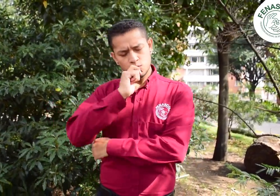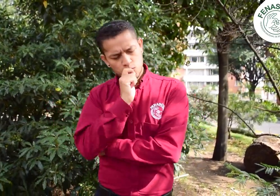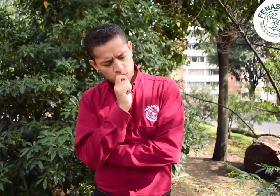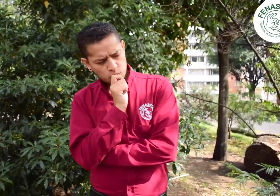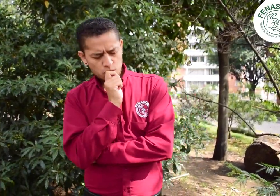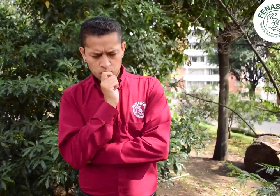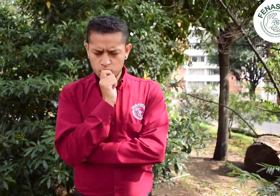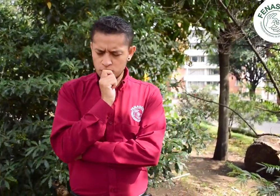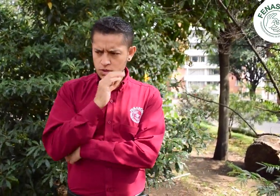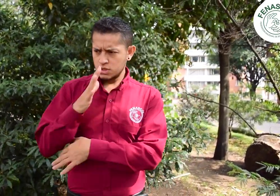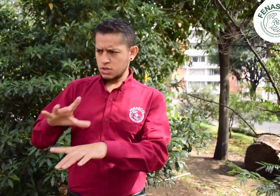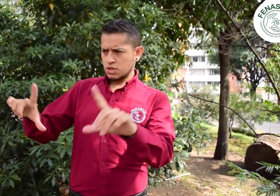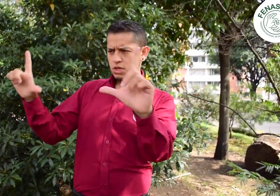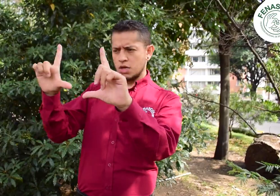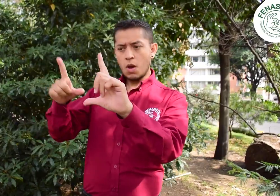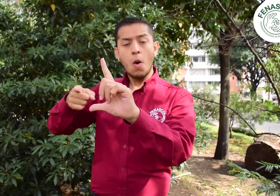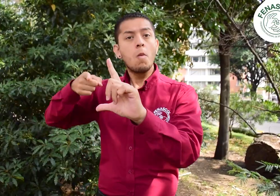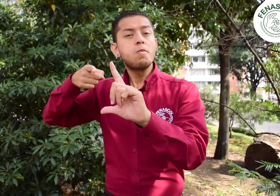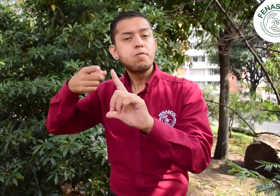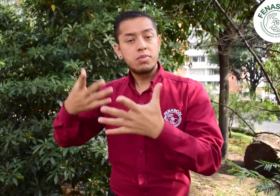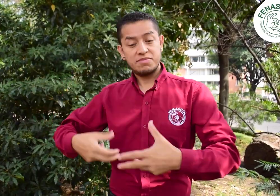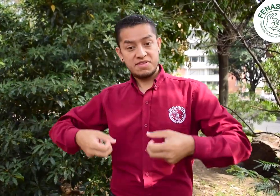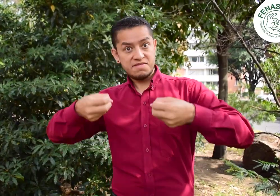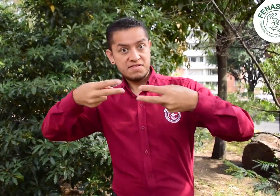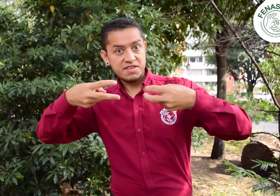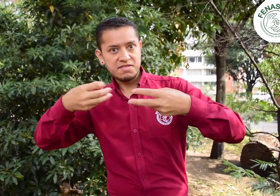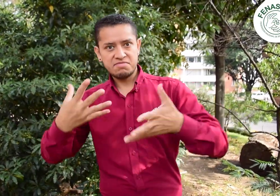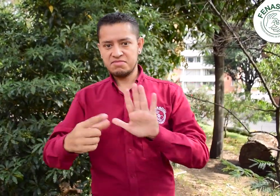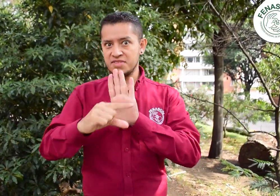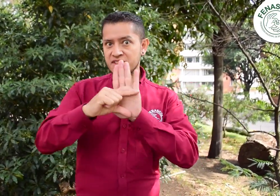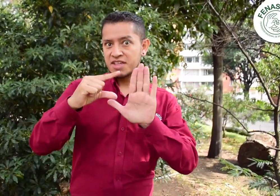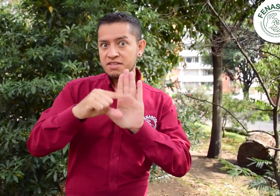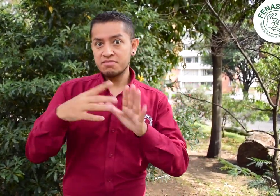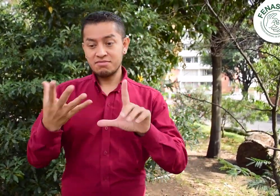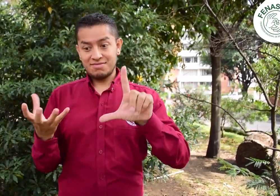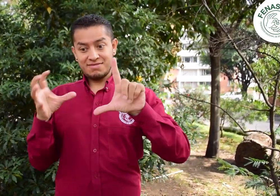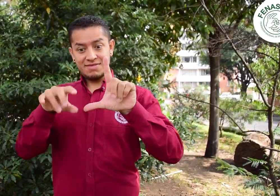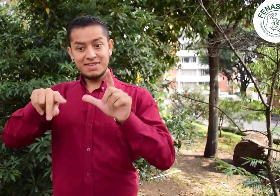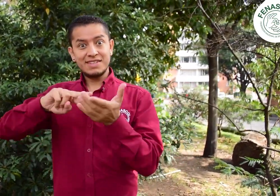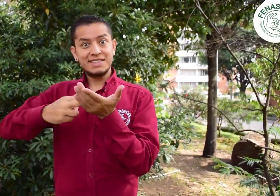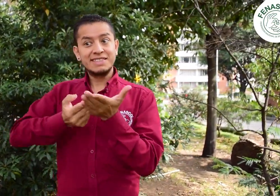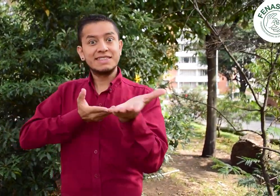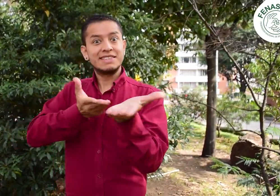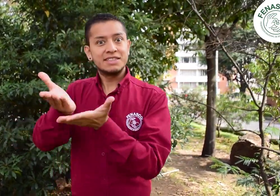Para verificar si los sistemas de acceso estaban siendo efectivos para la comunidad sorda,